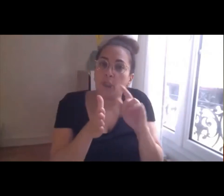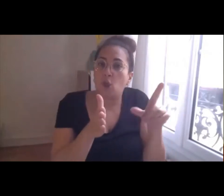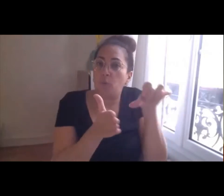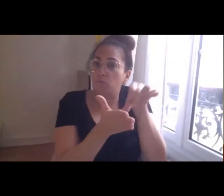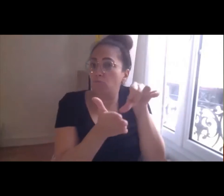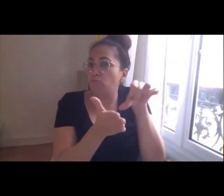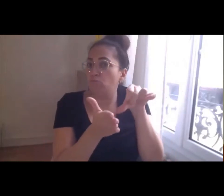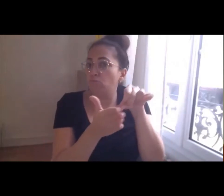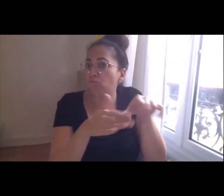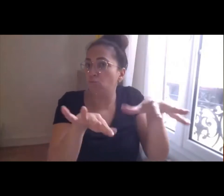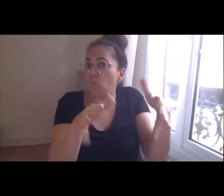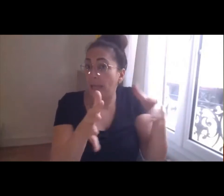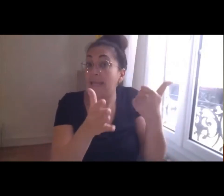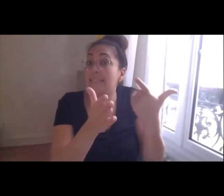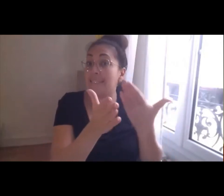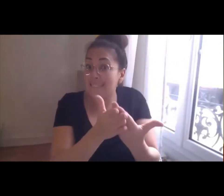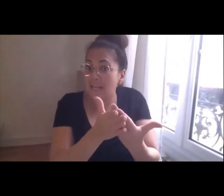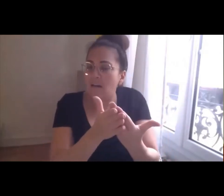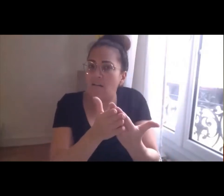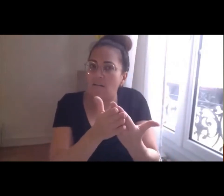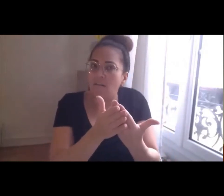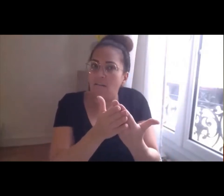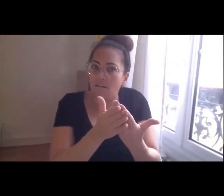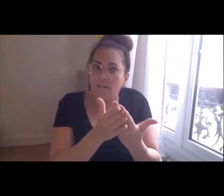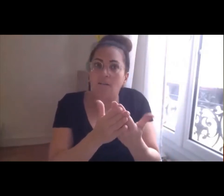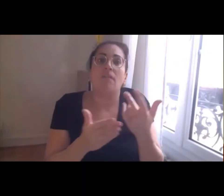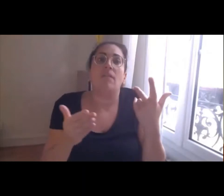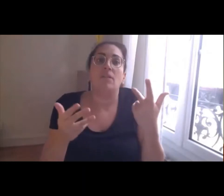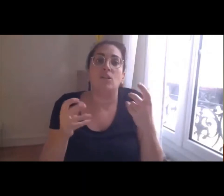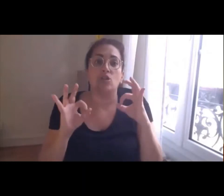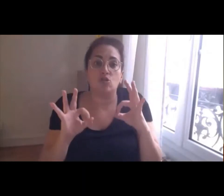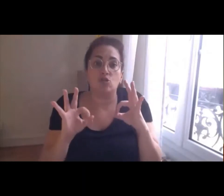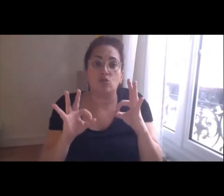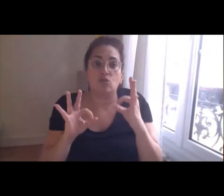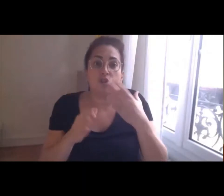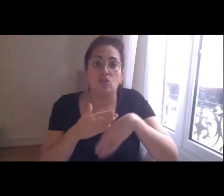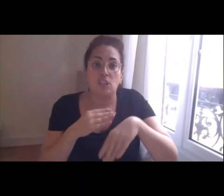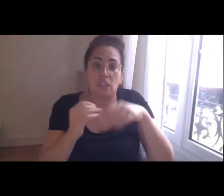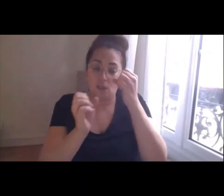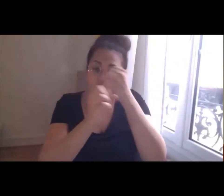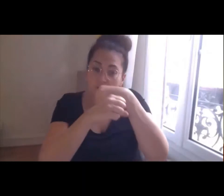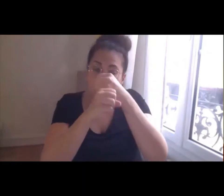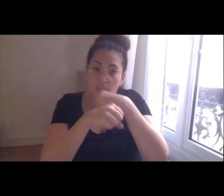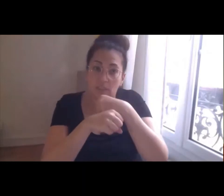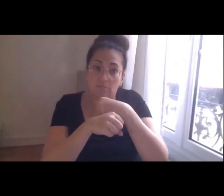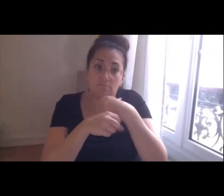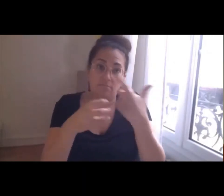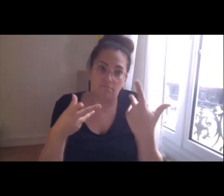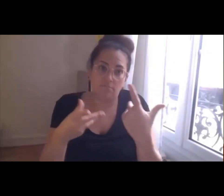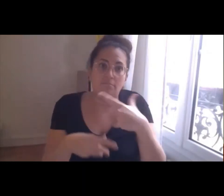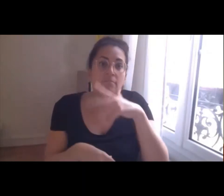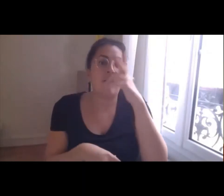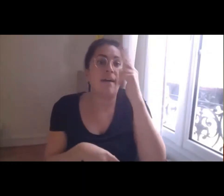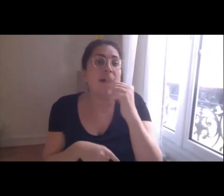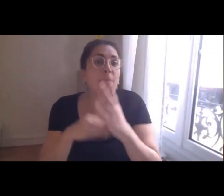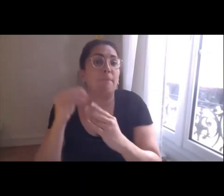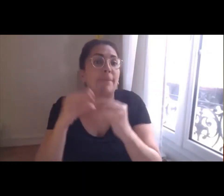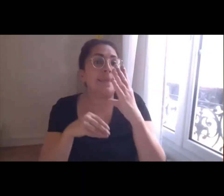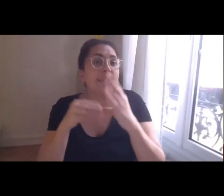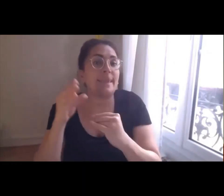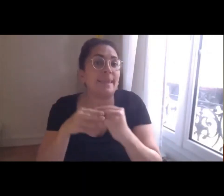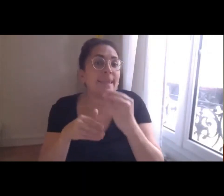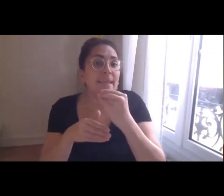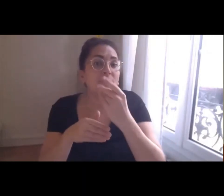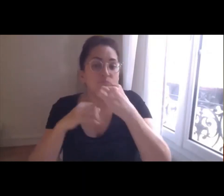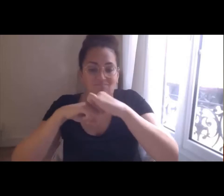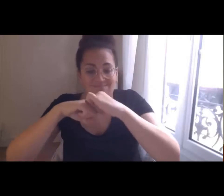citerai aussi le partenariat que nous avons avec le Conservatoire national des arts et métiers et particulièrement le centre de recherche sur